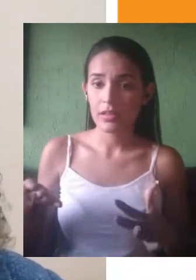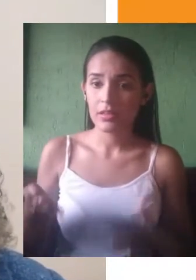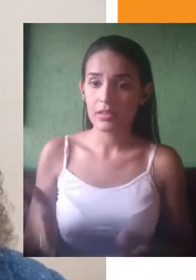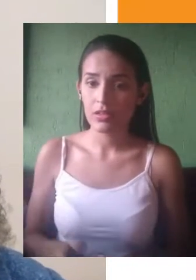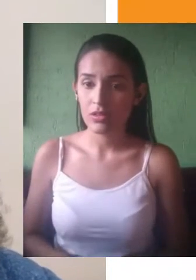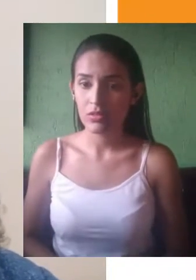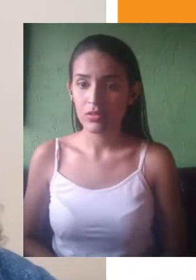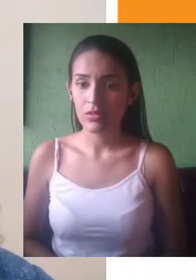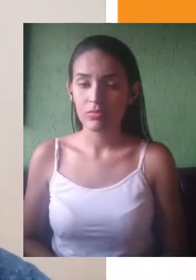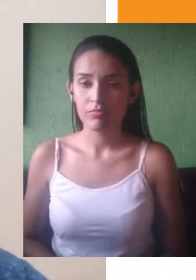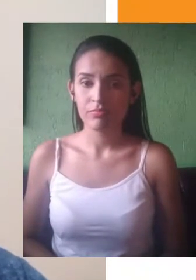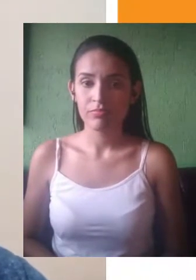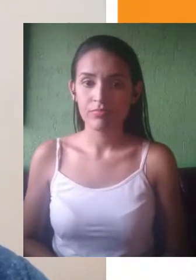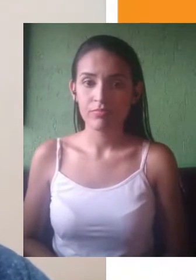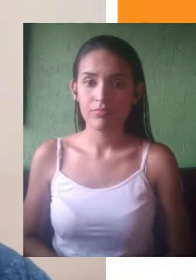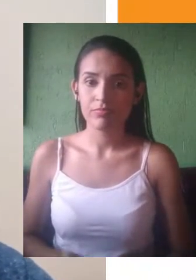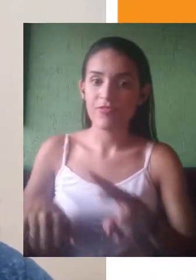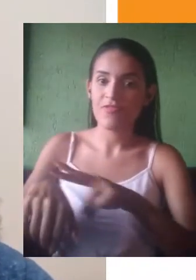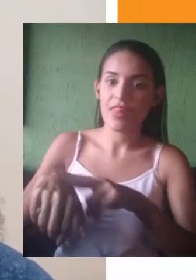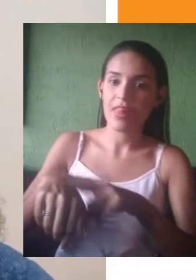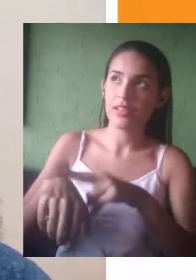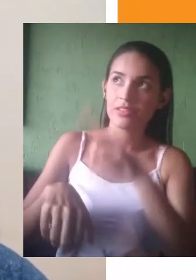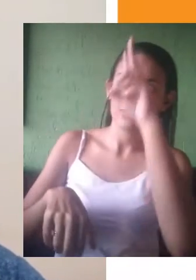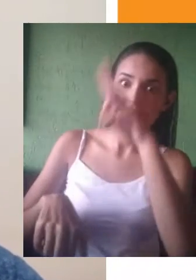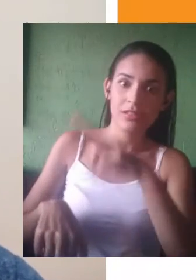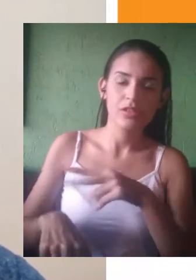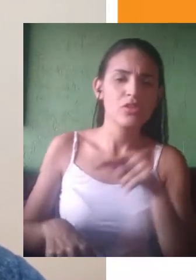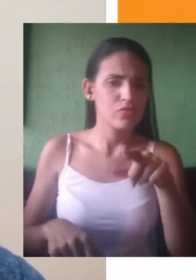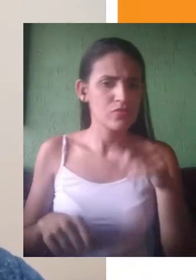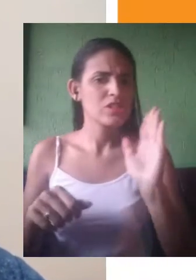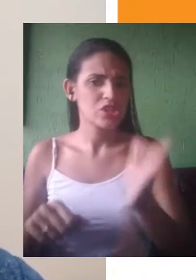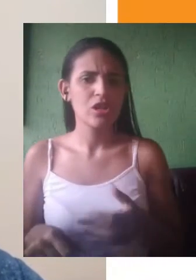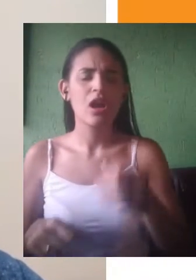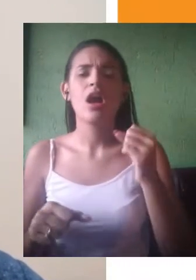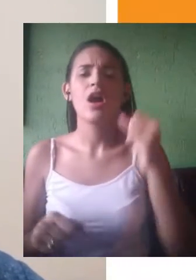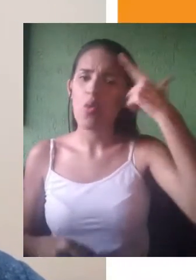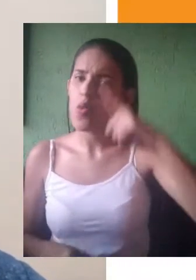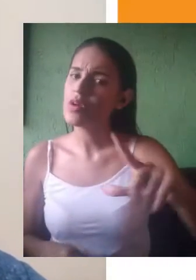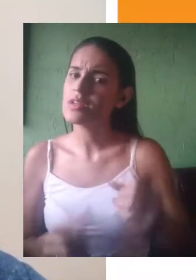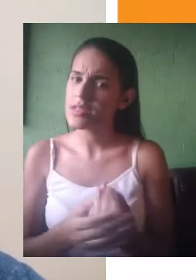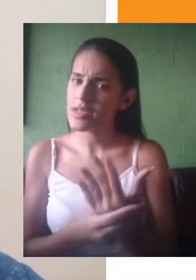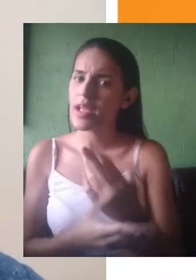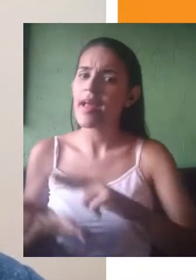Com essas informações vocês já têm condições de elaborar um bom texto dissertativo argumentativo para o vestibular.